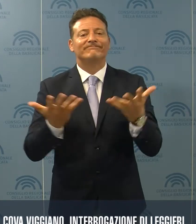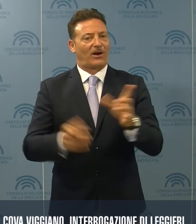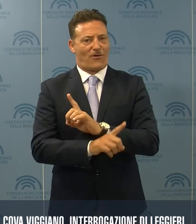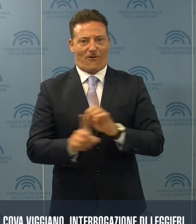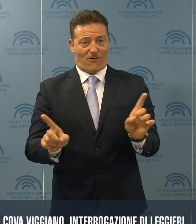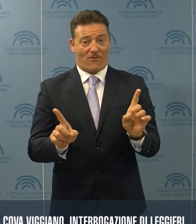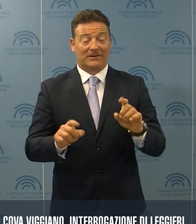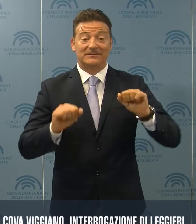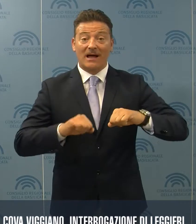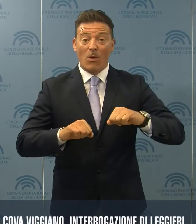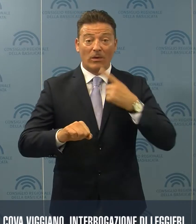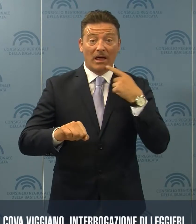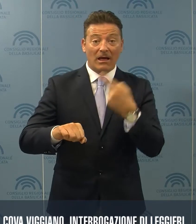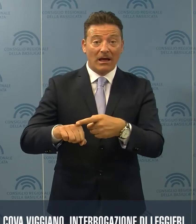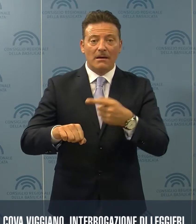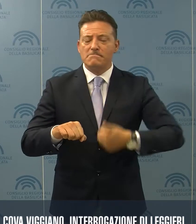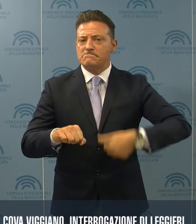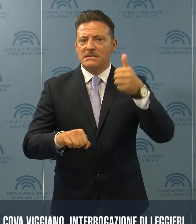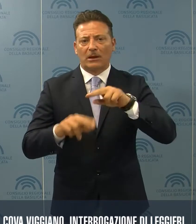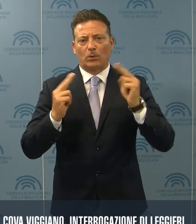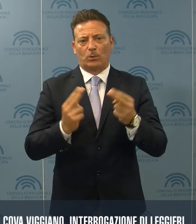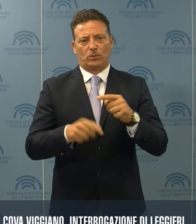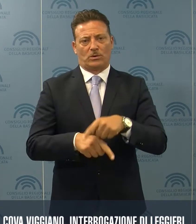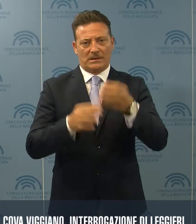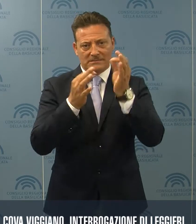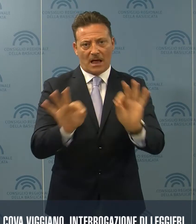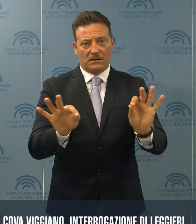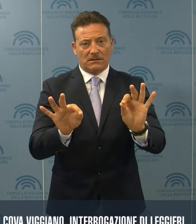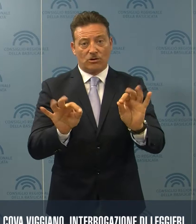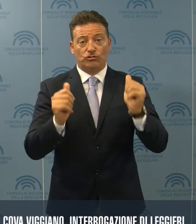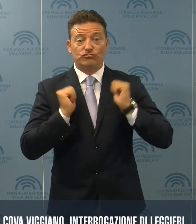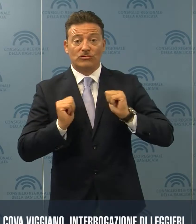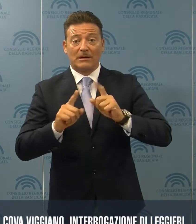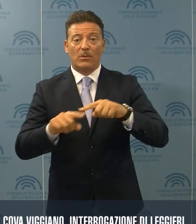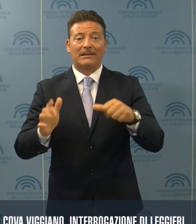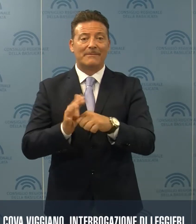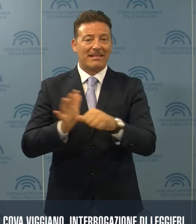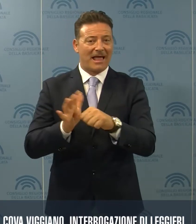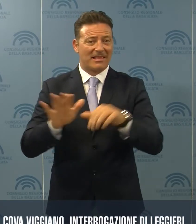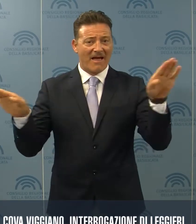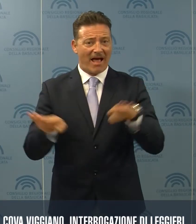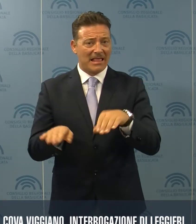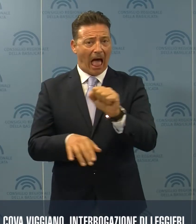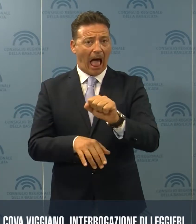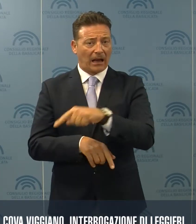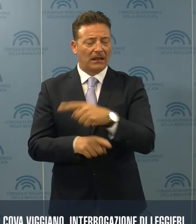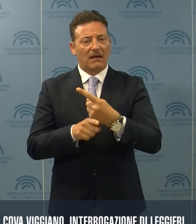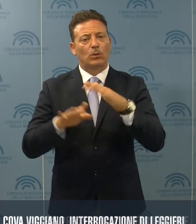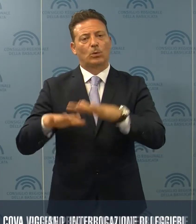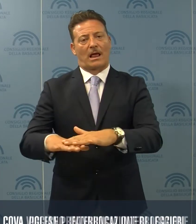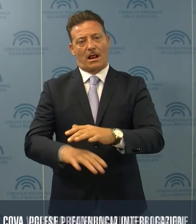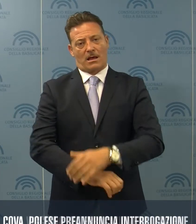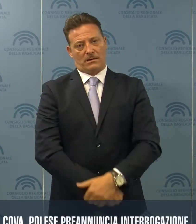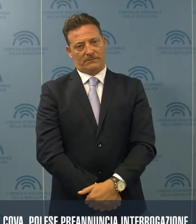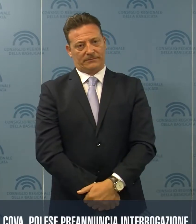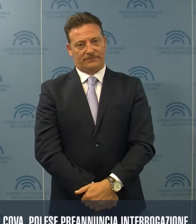La salute, afferma, viene prima di tutto. I cittadini e i lavoratori della Valdagri vanno tutelati.